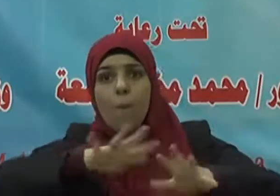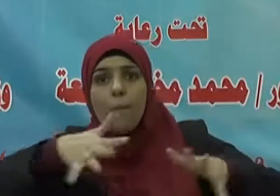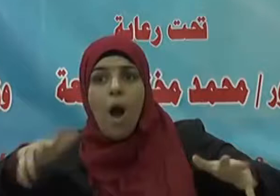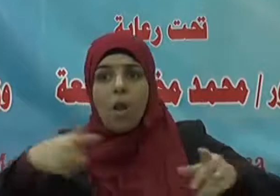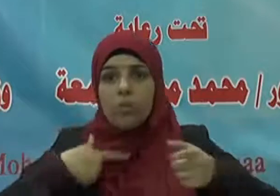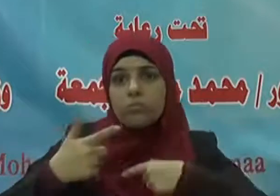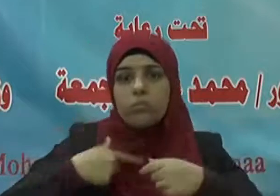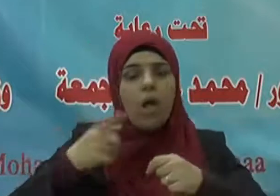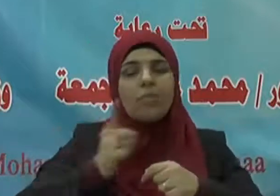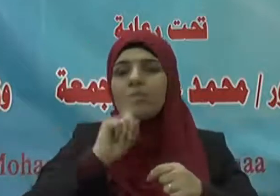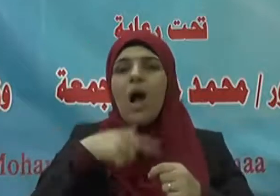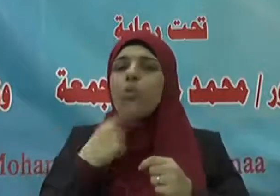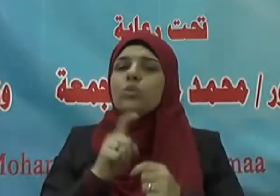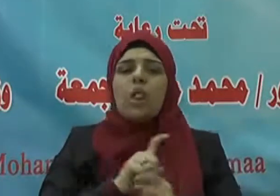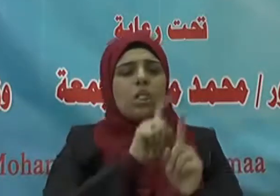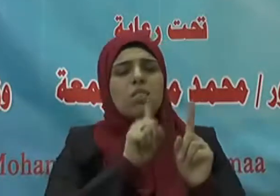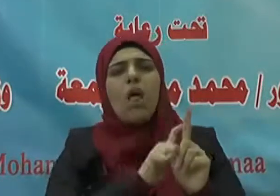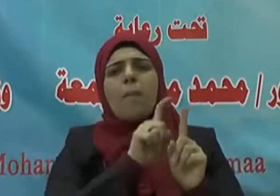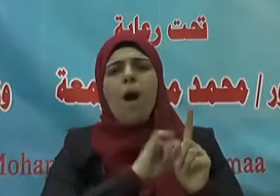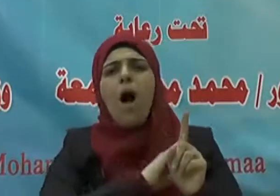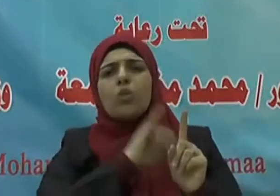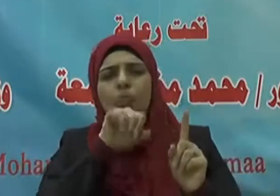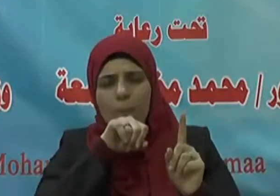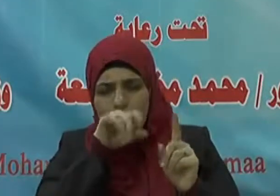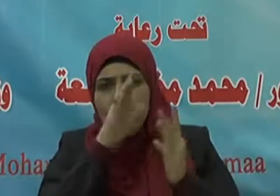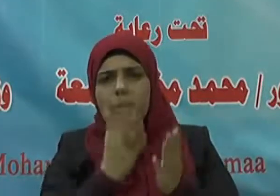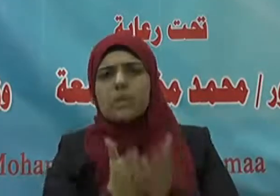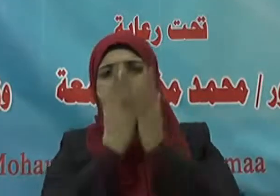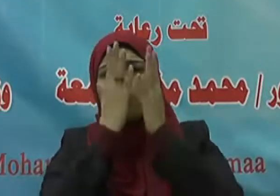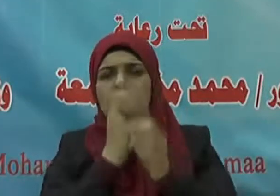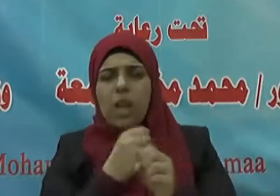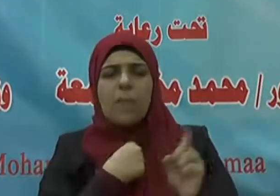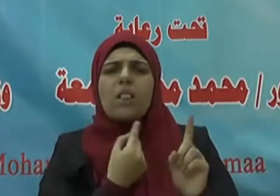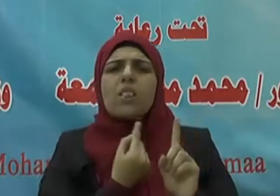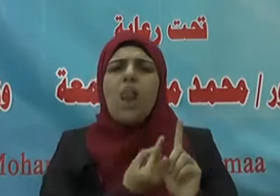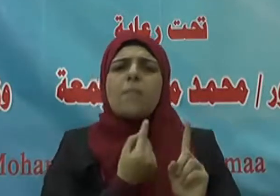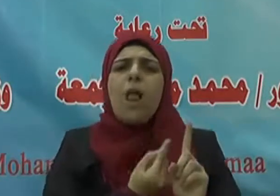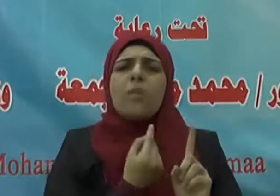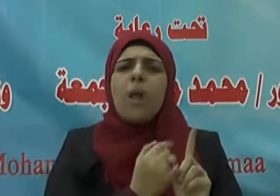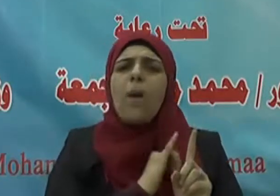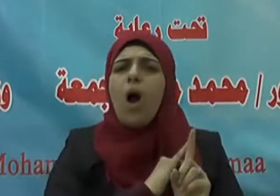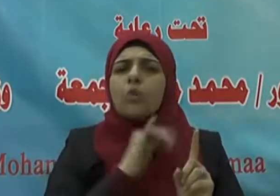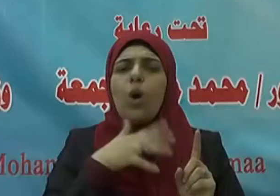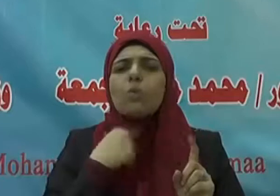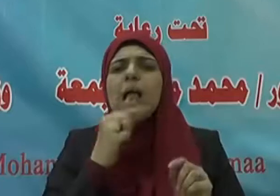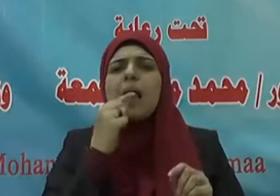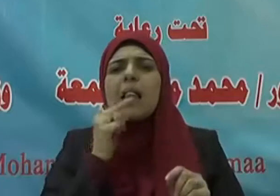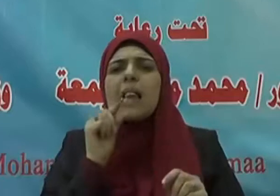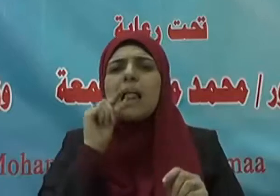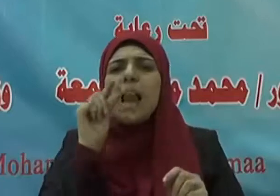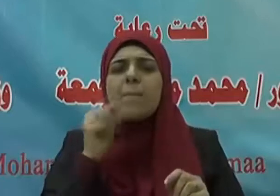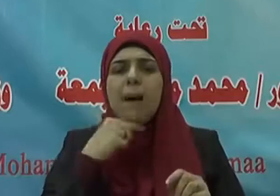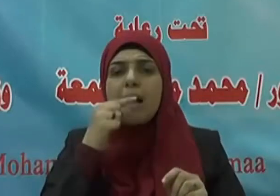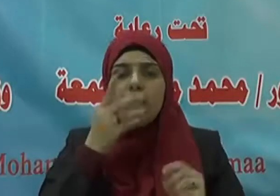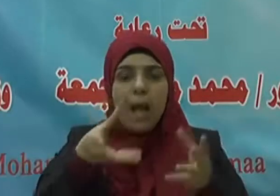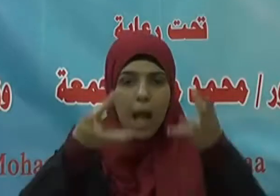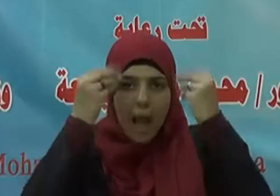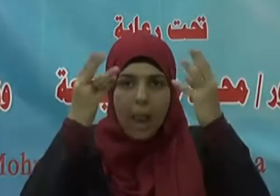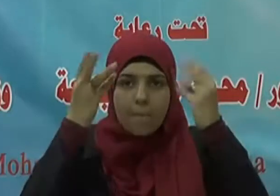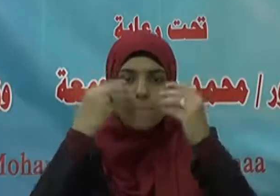إنما كنت أطلب من رسول الله صلى الله عليه وسلم كلمة